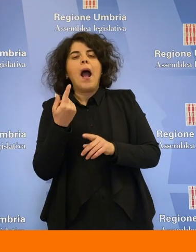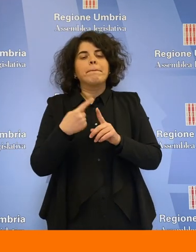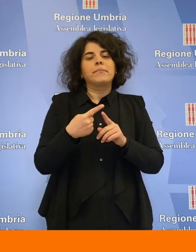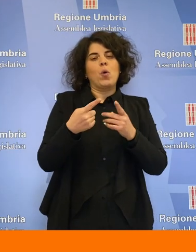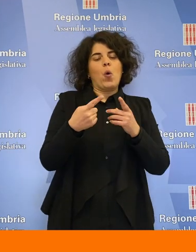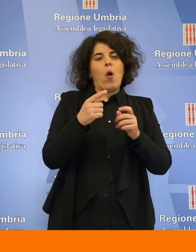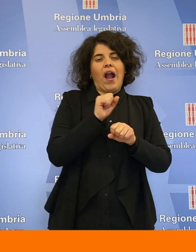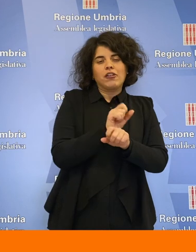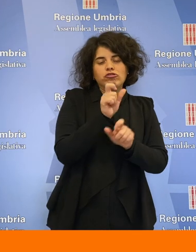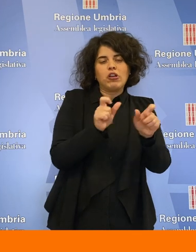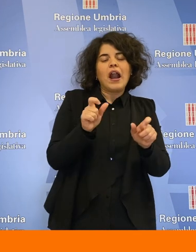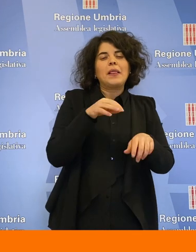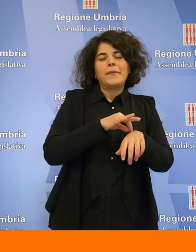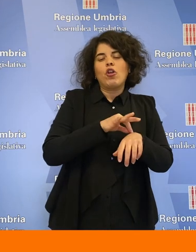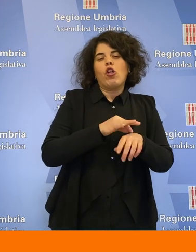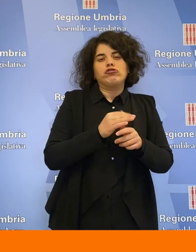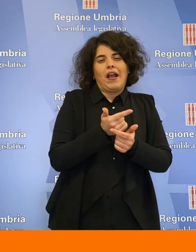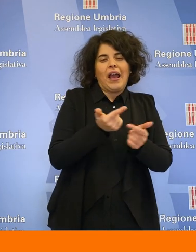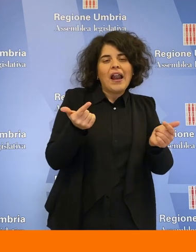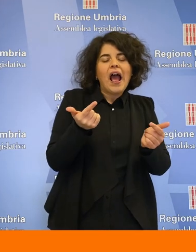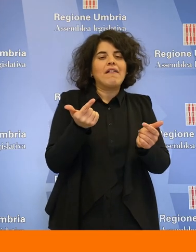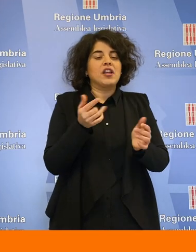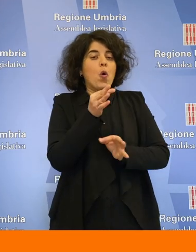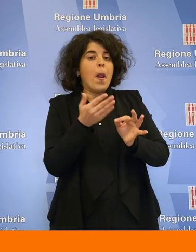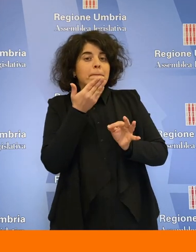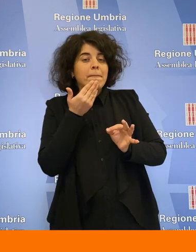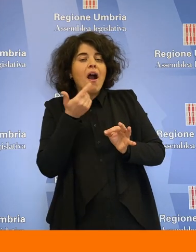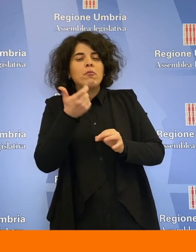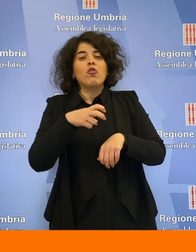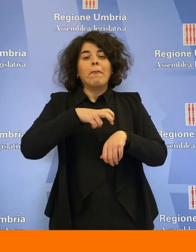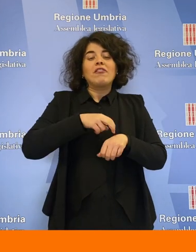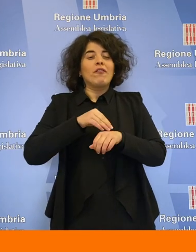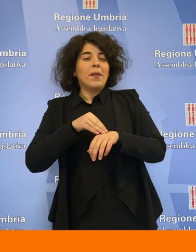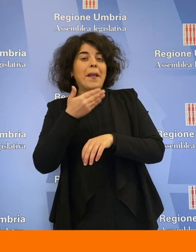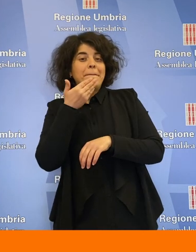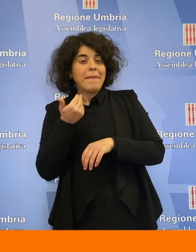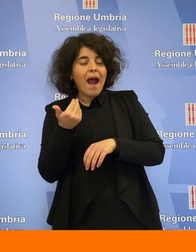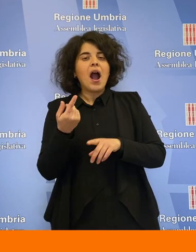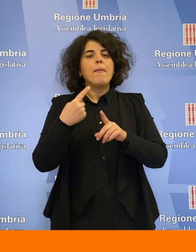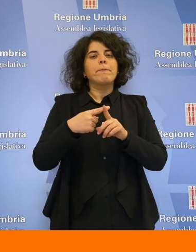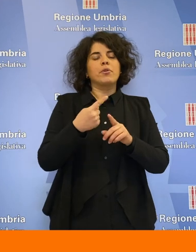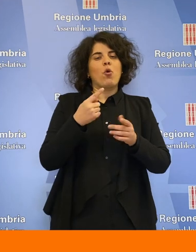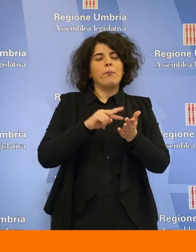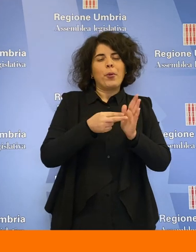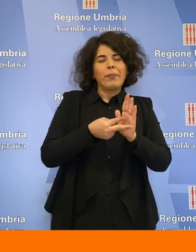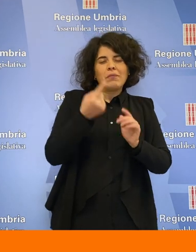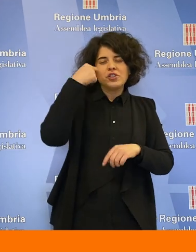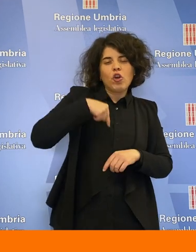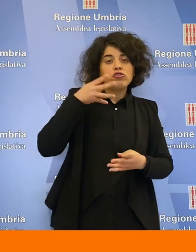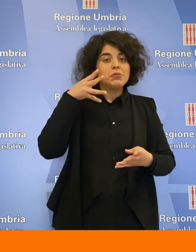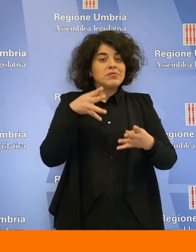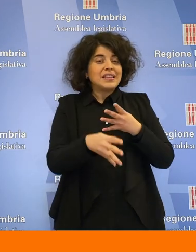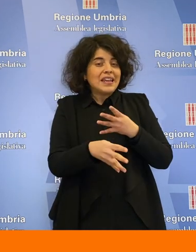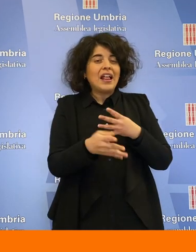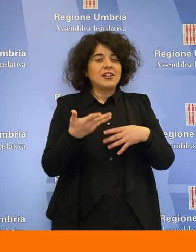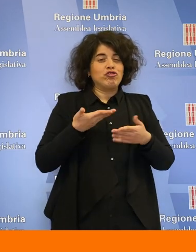gravissime che riscontrano carenze di cure per mancanza di medici e infermieri, e detenuti con problematiche psicologiche e psichiatriche che non